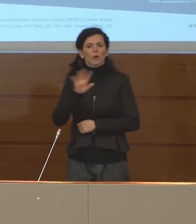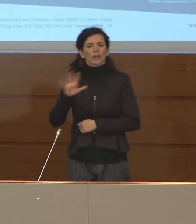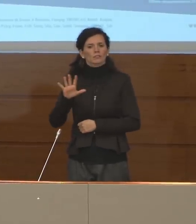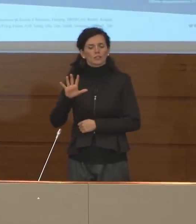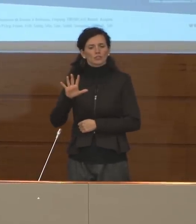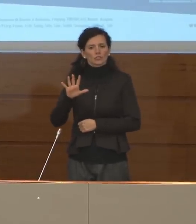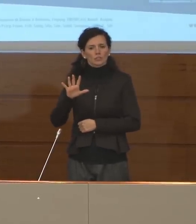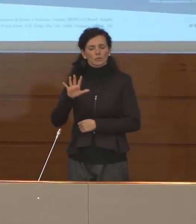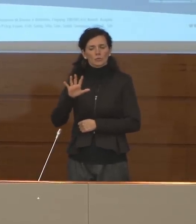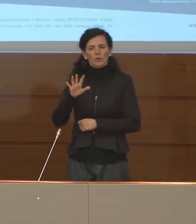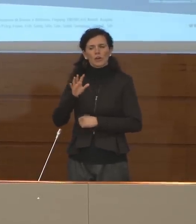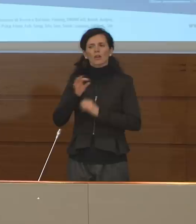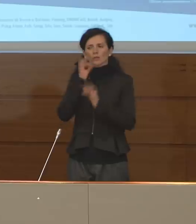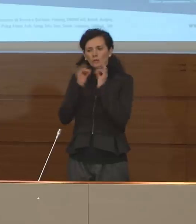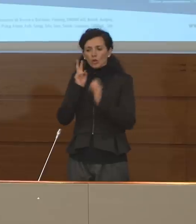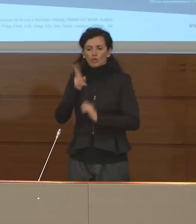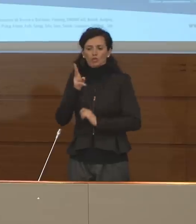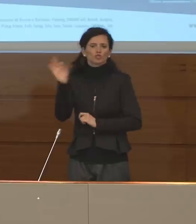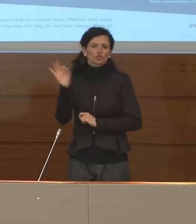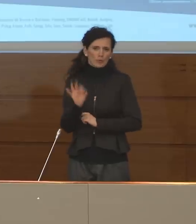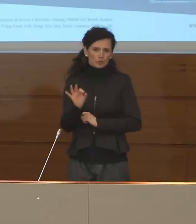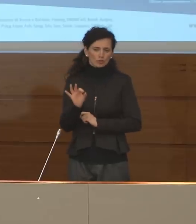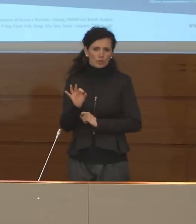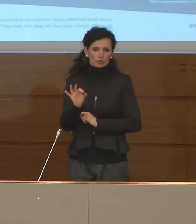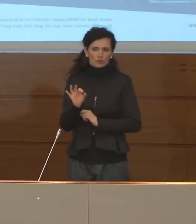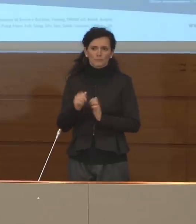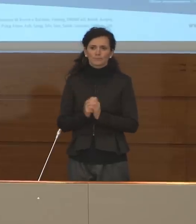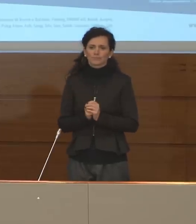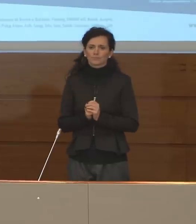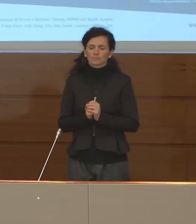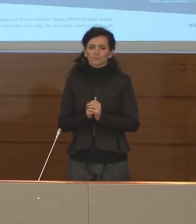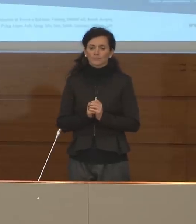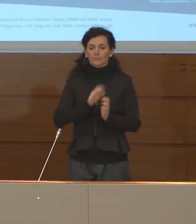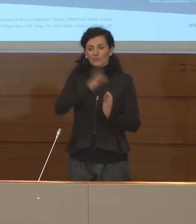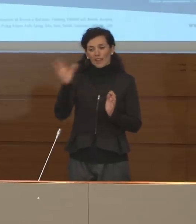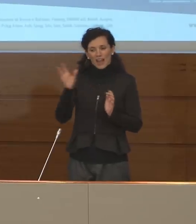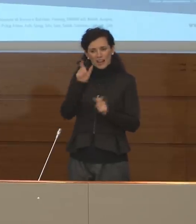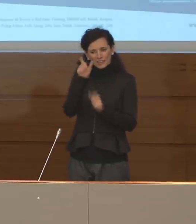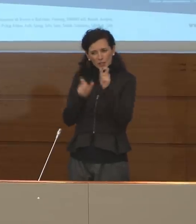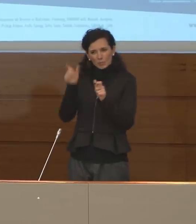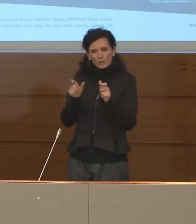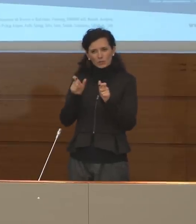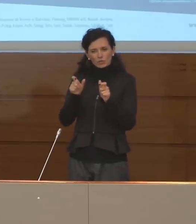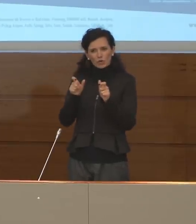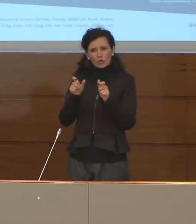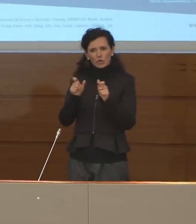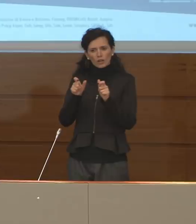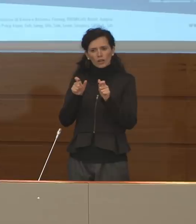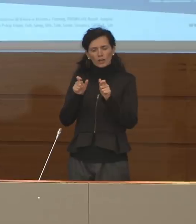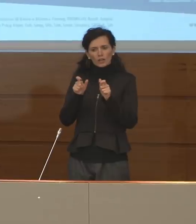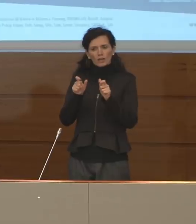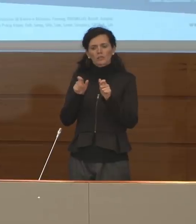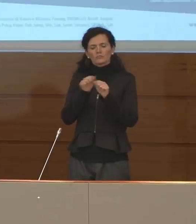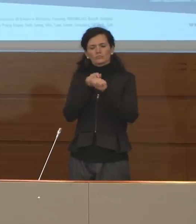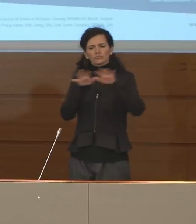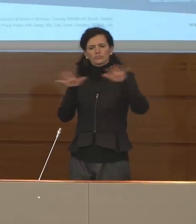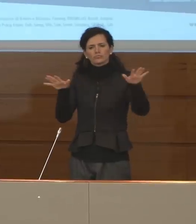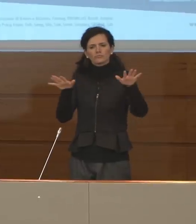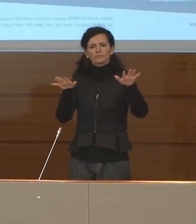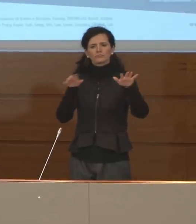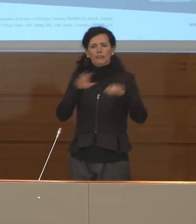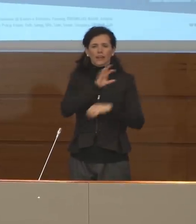pari al 12% del totale. Il resto è distribuito tra tutte le altre